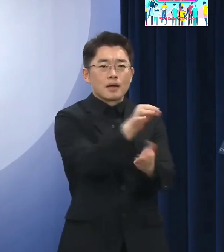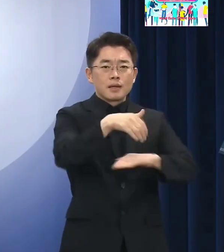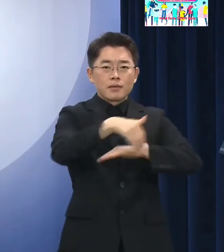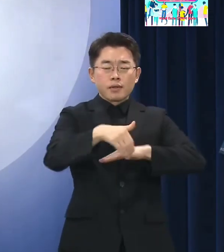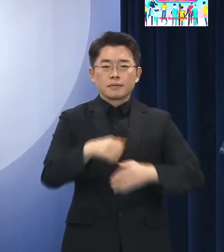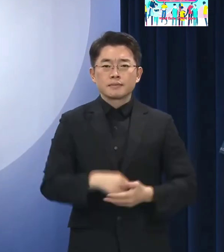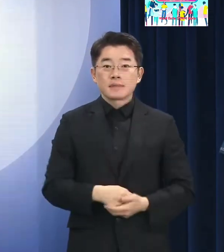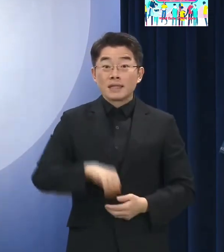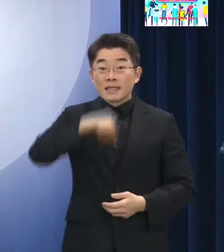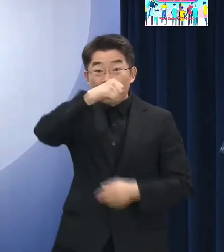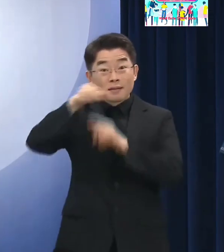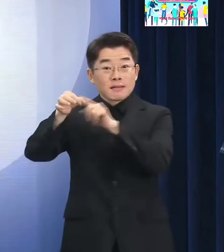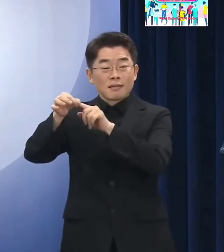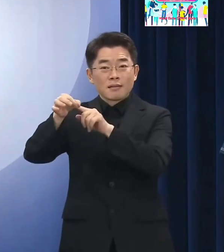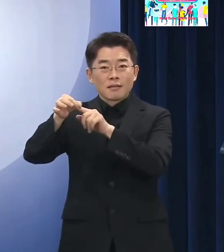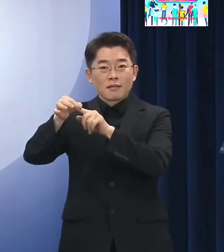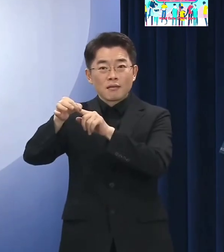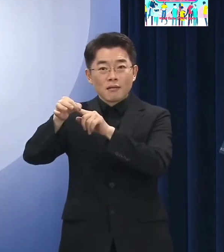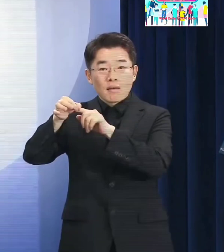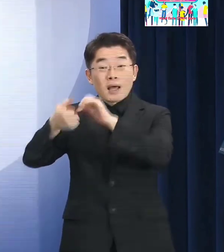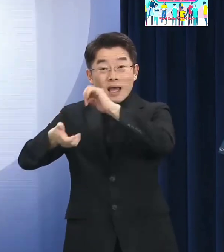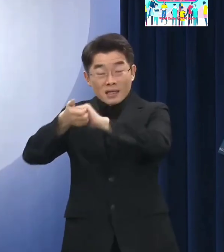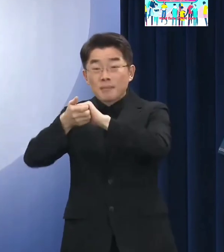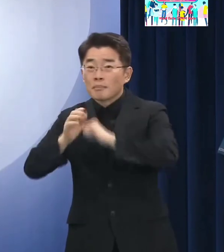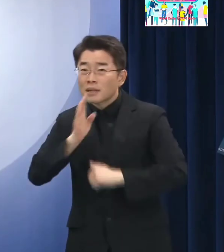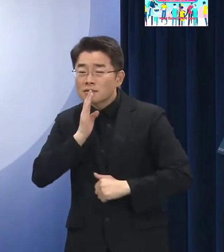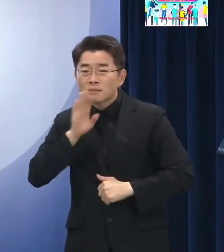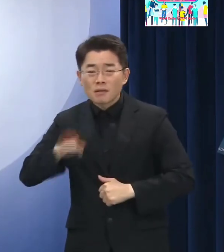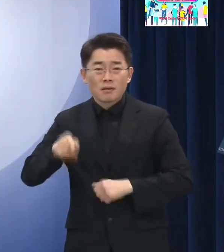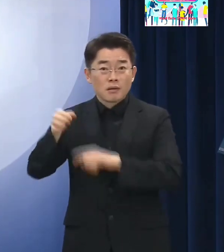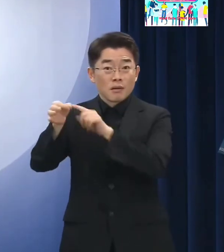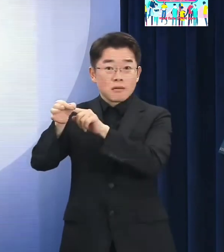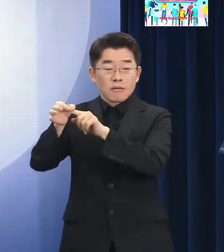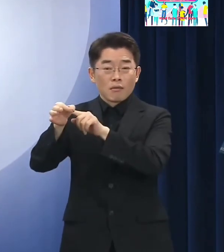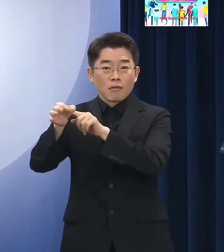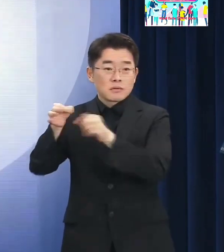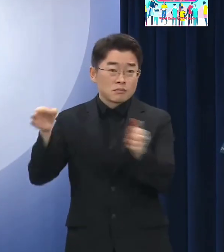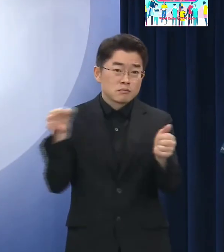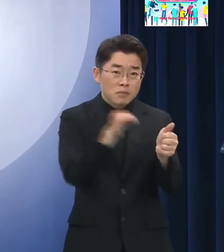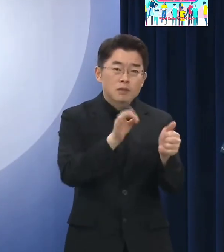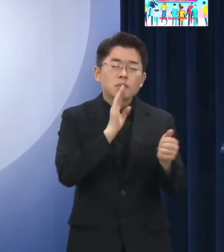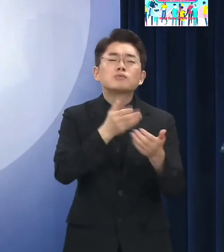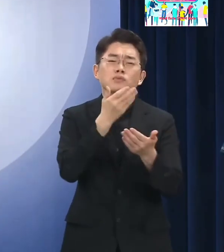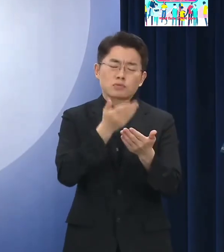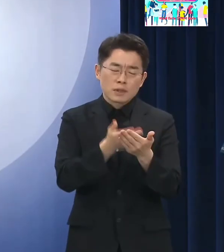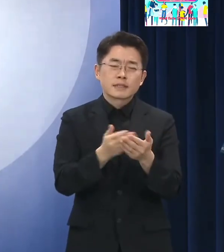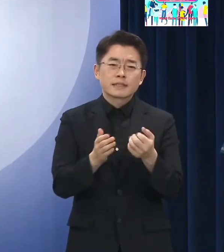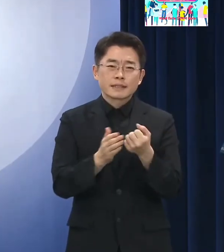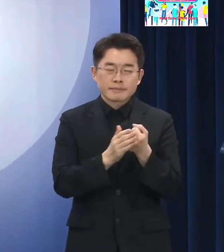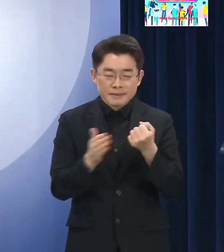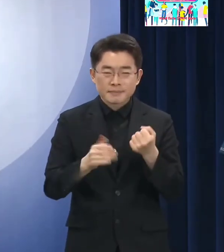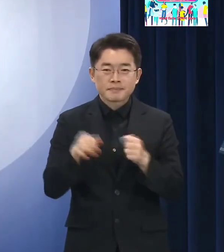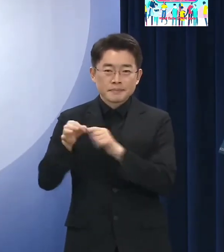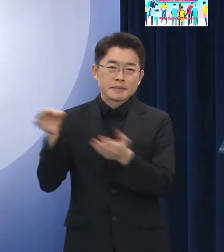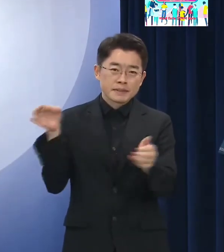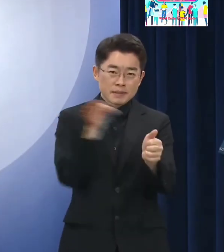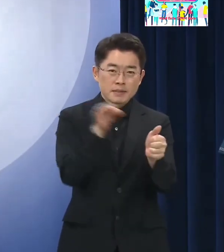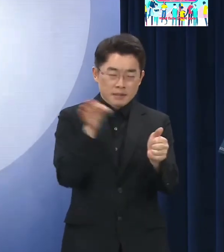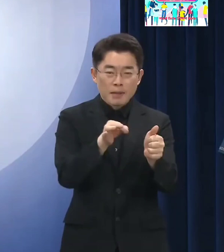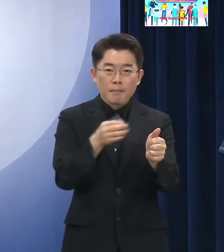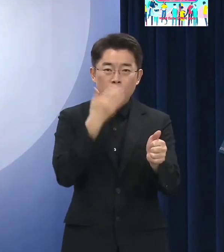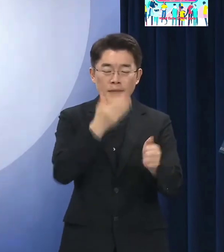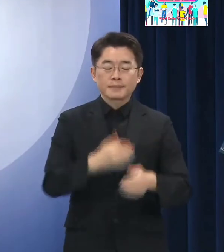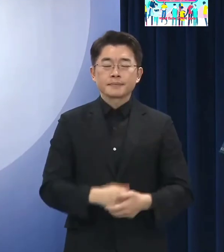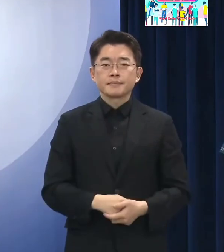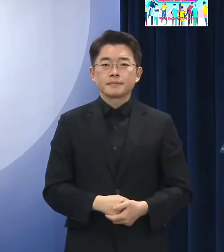예산 자체는 한정되어 있습니다 그런데 기자님 말씀처럼 대단히 중요한 예산이고 우리나라가 여러 가지